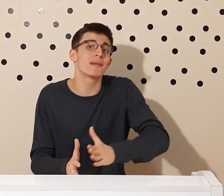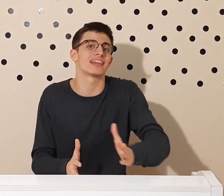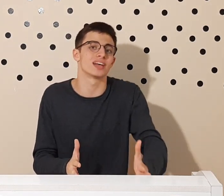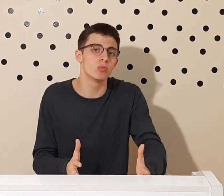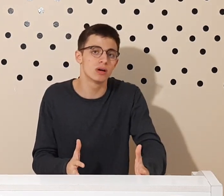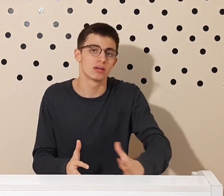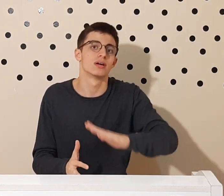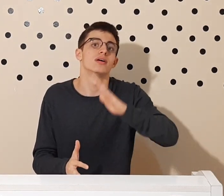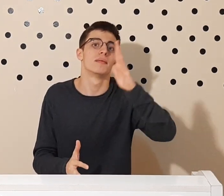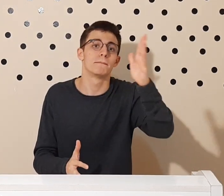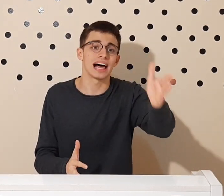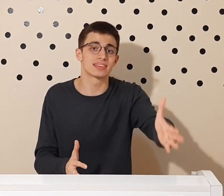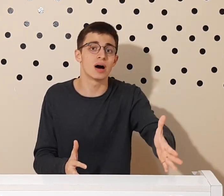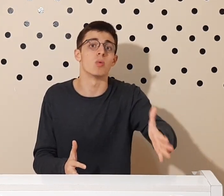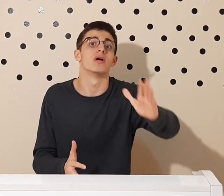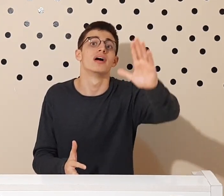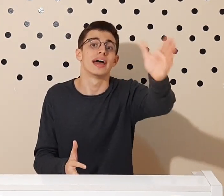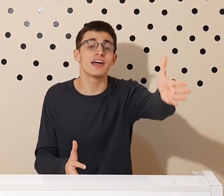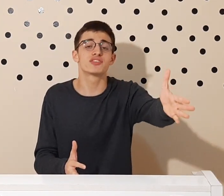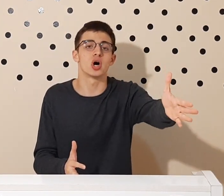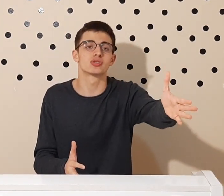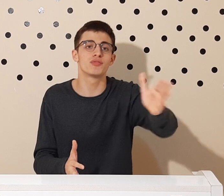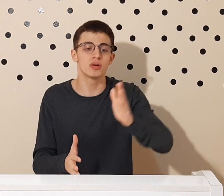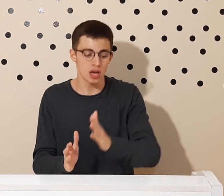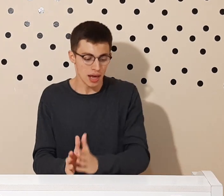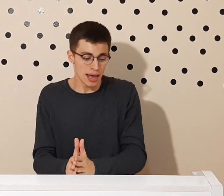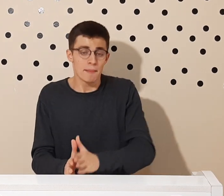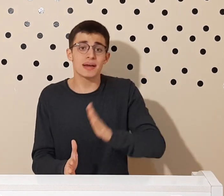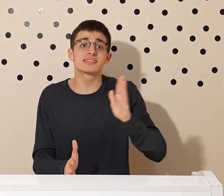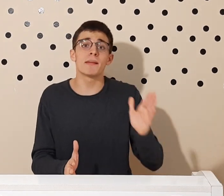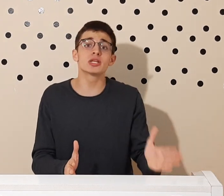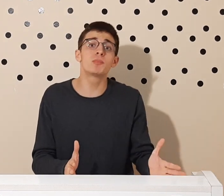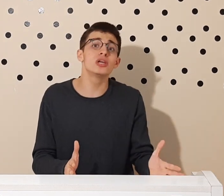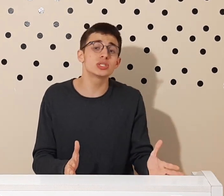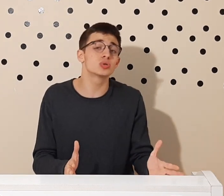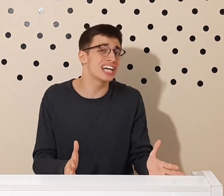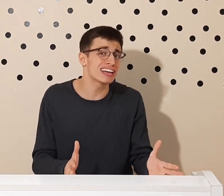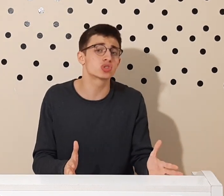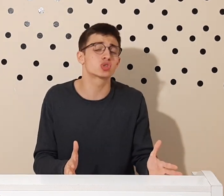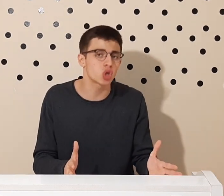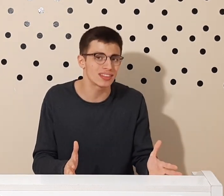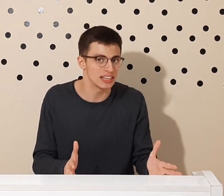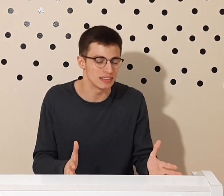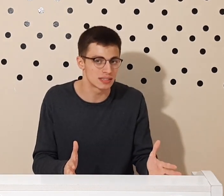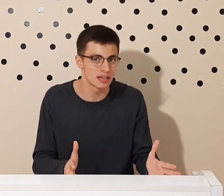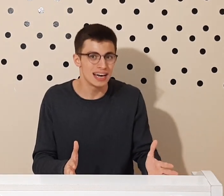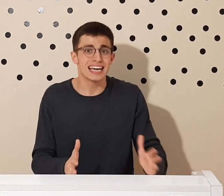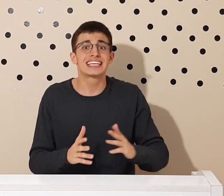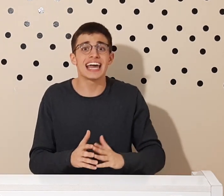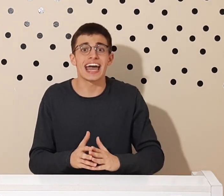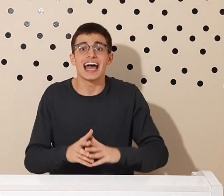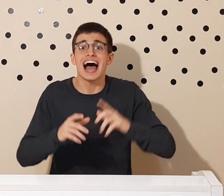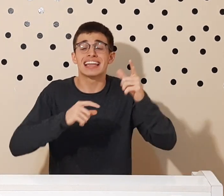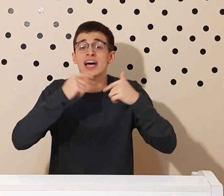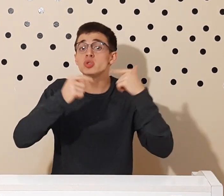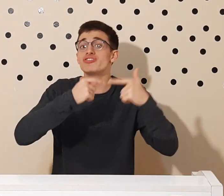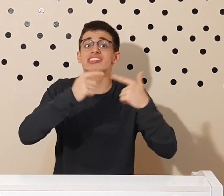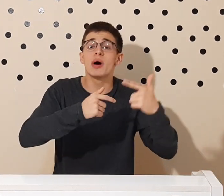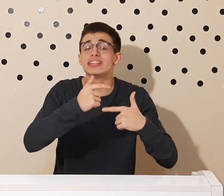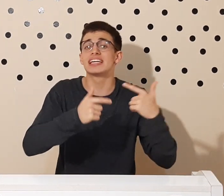Platão, Platão, rei filósofo, pensamento político de Aristóteles, que é a não divisão entre